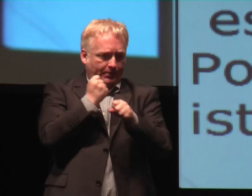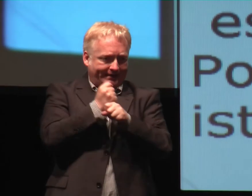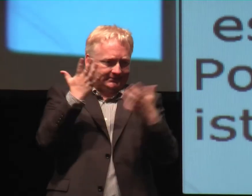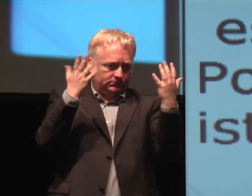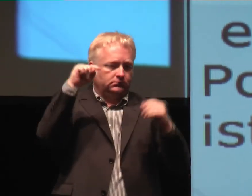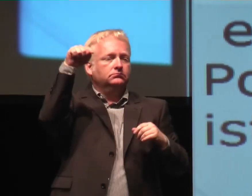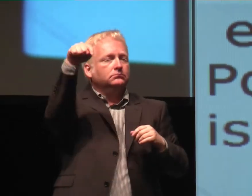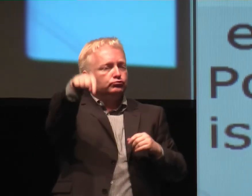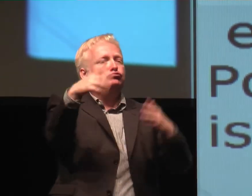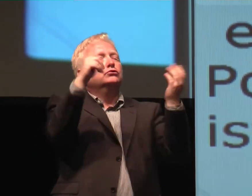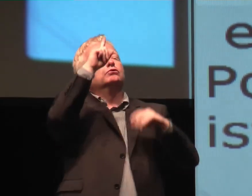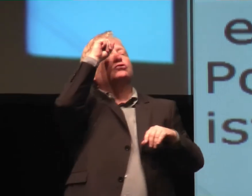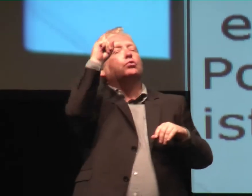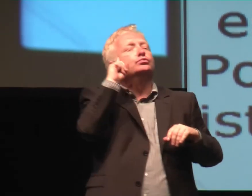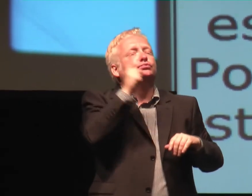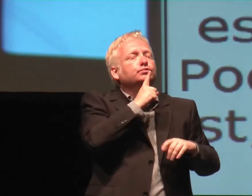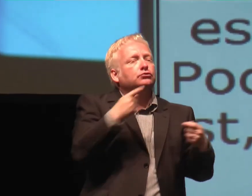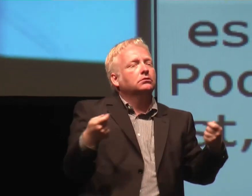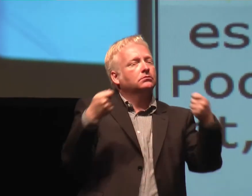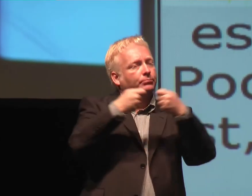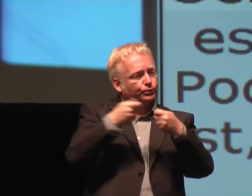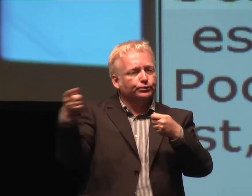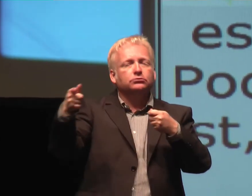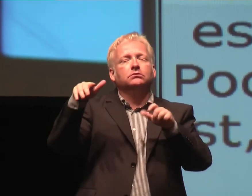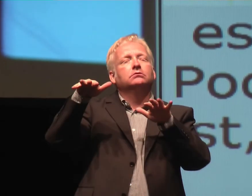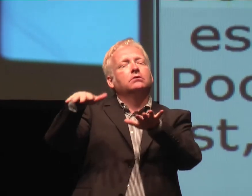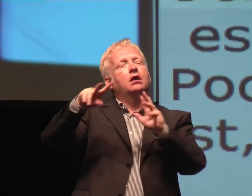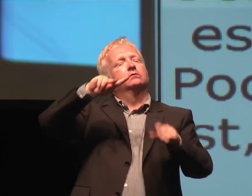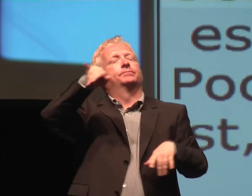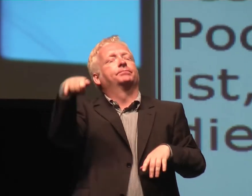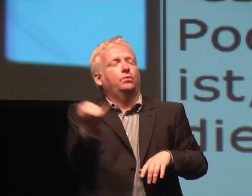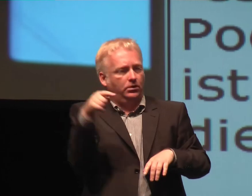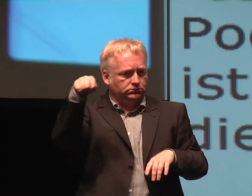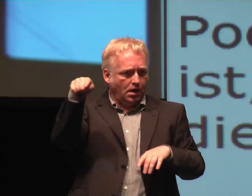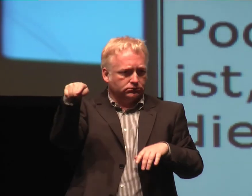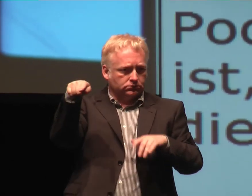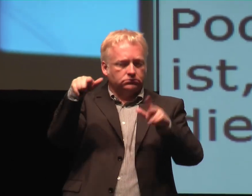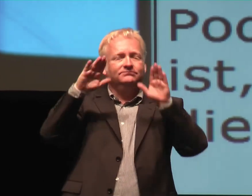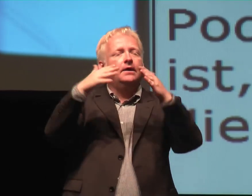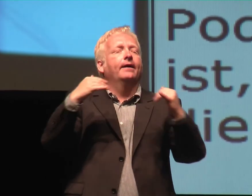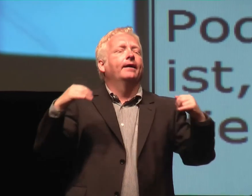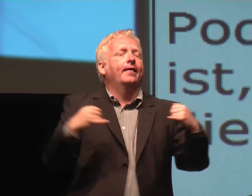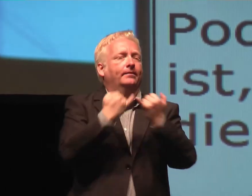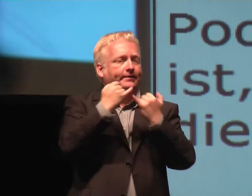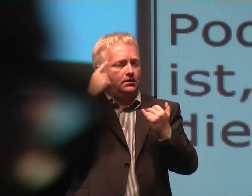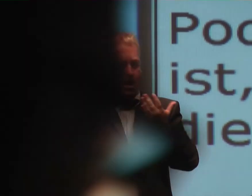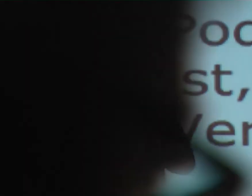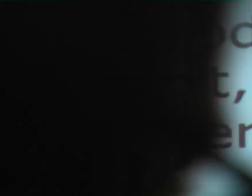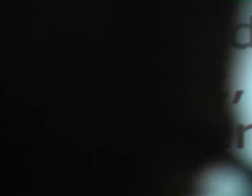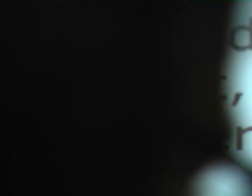müssen sich ändern, die müssen etwas machen. Sondern ich denke, dass es auch ganz wichtig ist, dass die gehörlose Gemeinschaft endlich anfängt, sich positiv